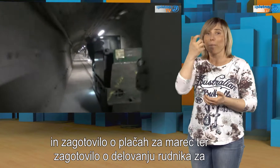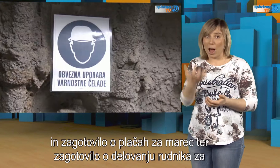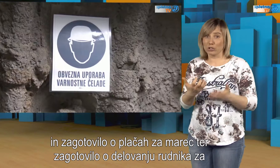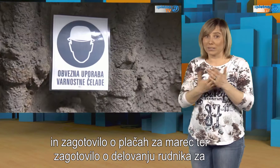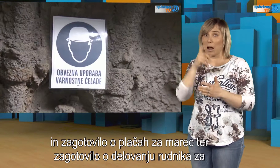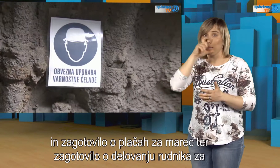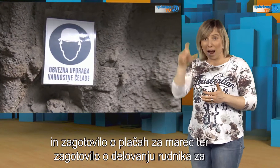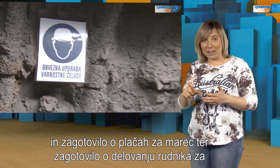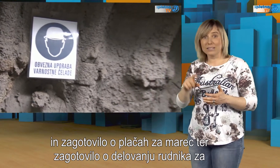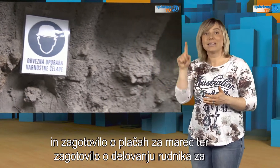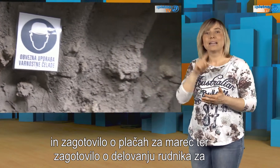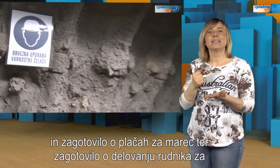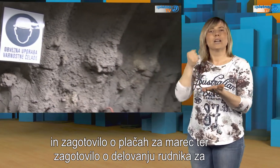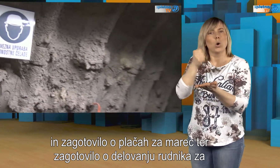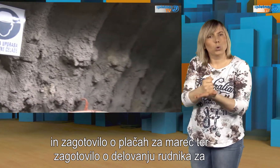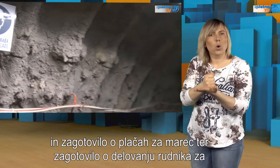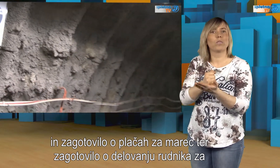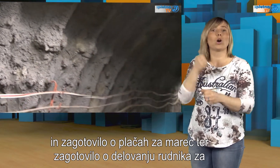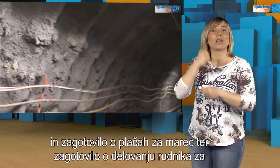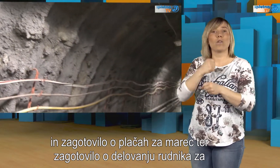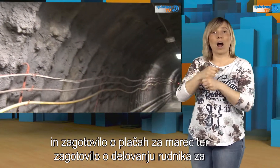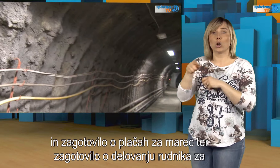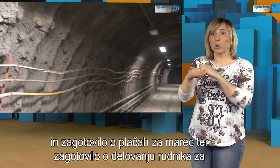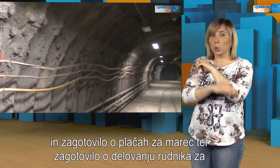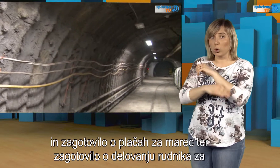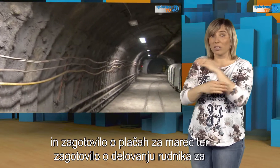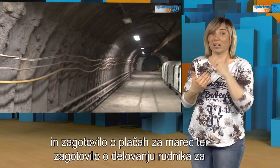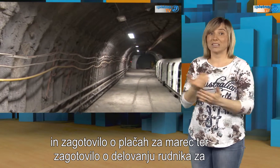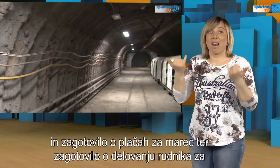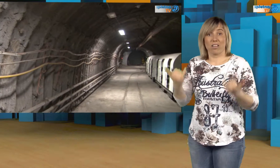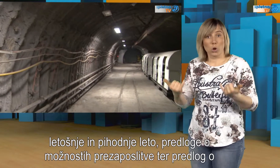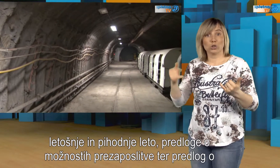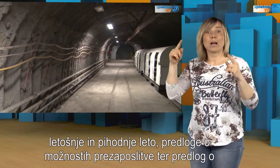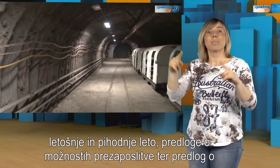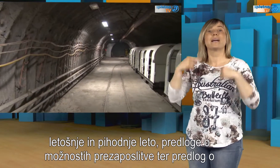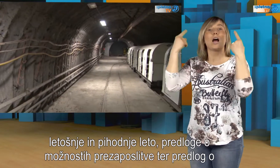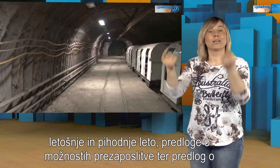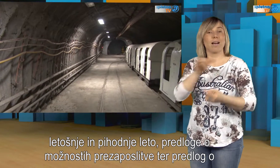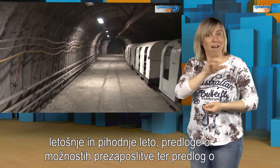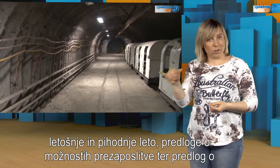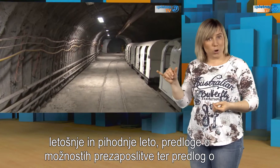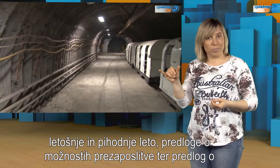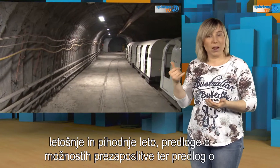možnostih prezaposlitve ter predloko možnostih prečasnega opokojevanja pod ogodnimi pogoji.